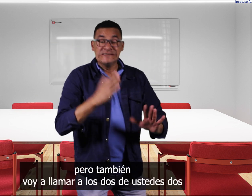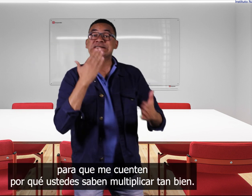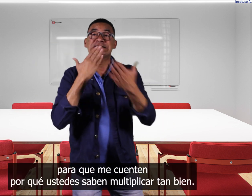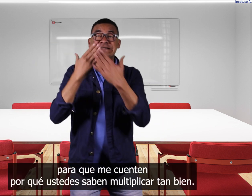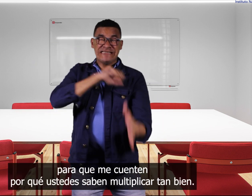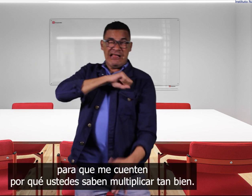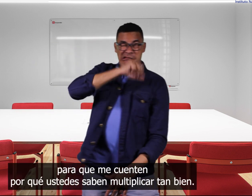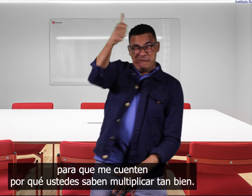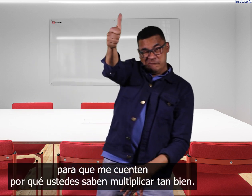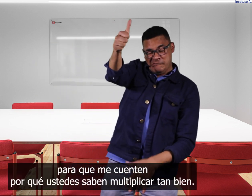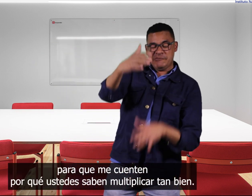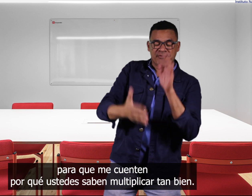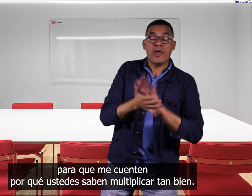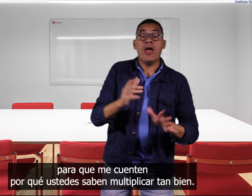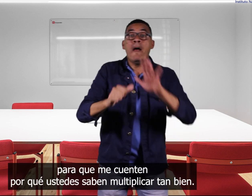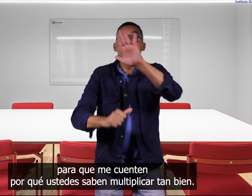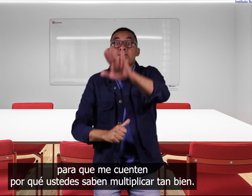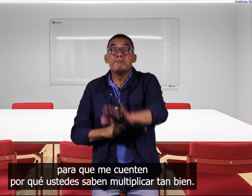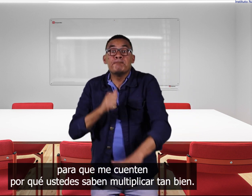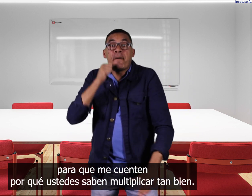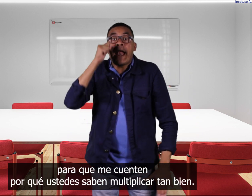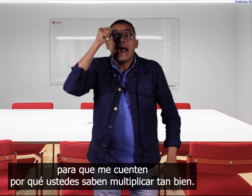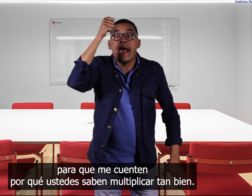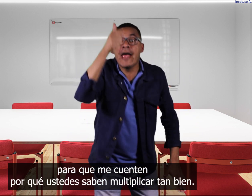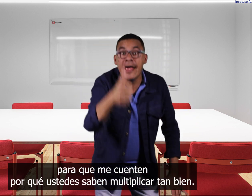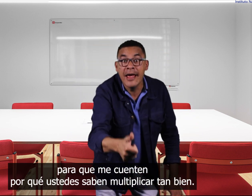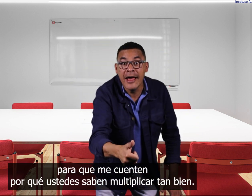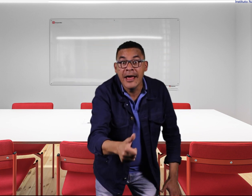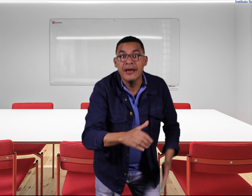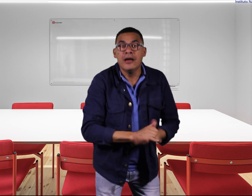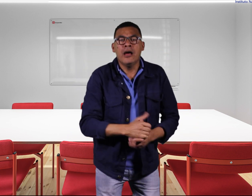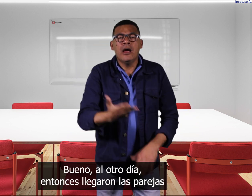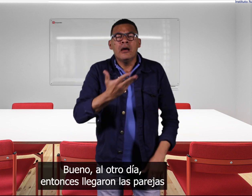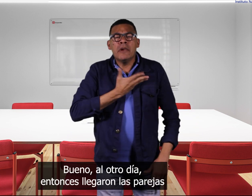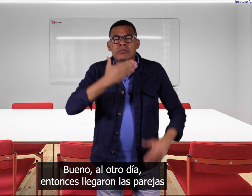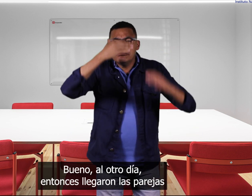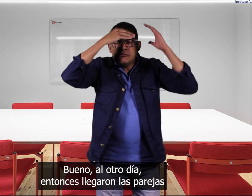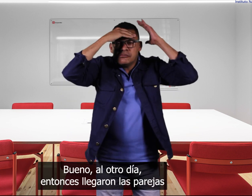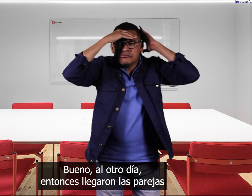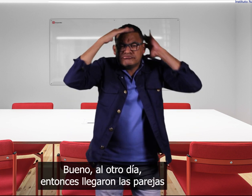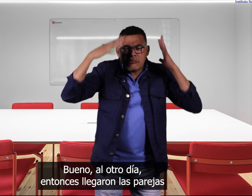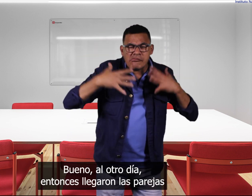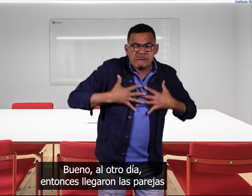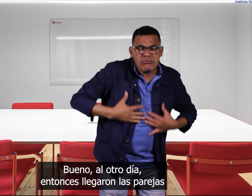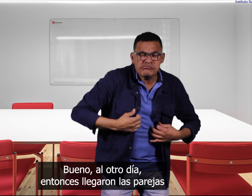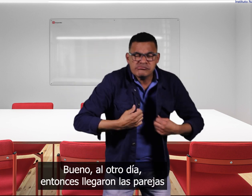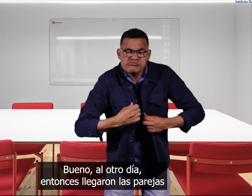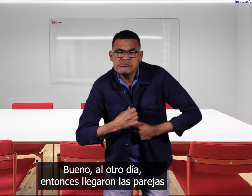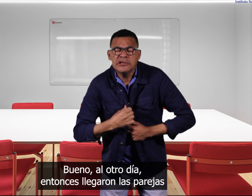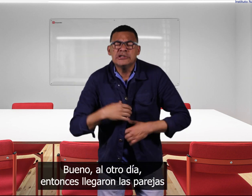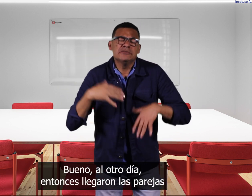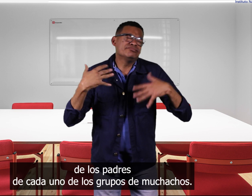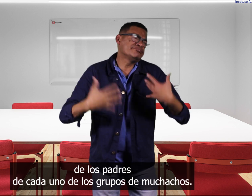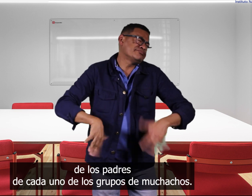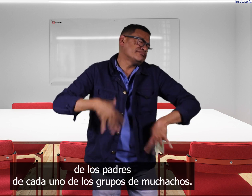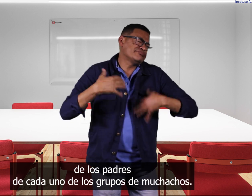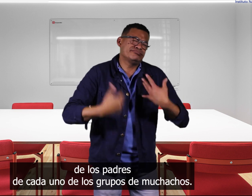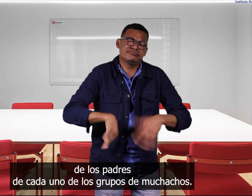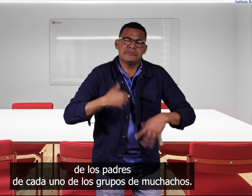para que me cuenten por qué ustedes saben multiplicar también bueno al otro día entonces llegaron las parejas de los padres de